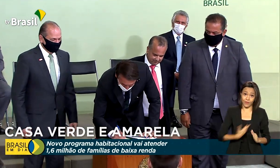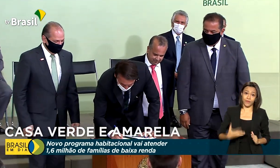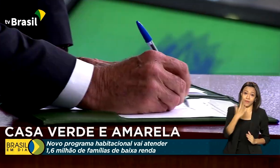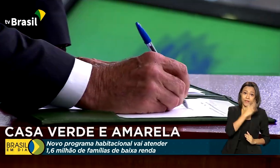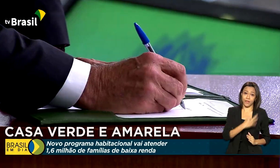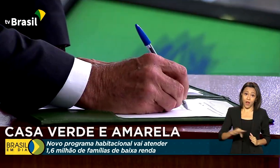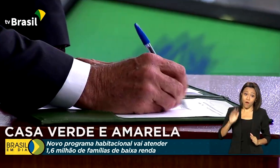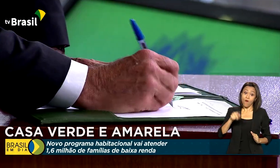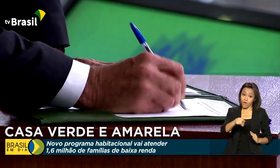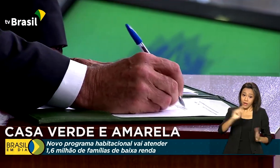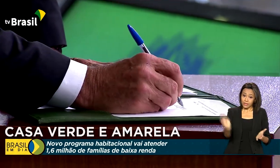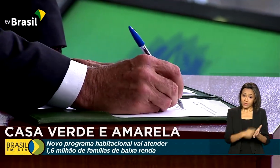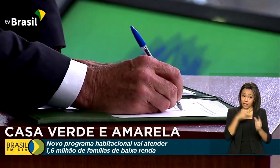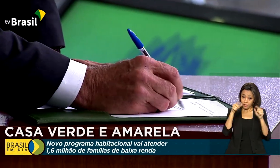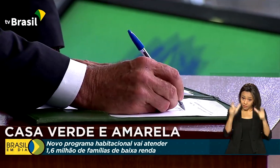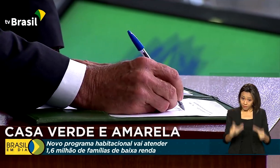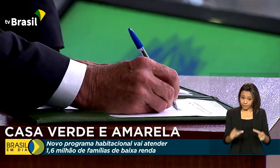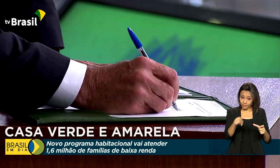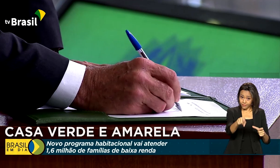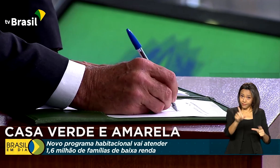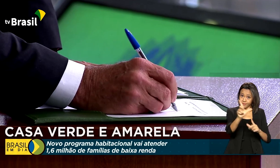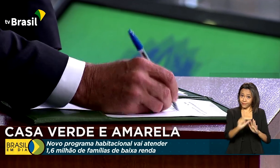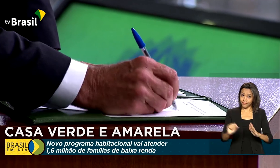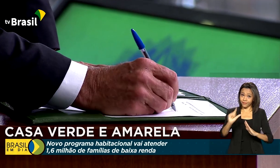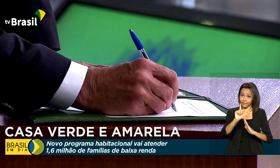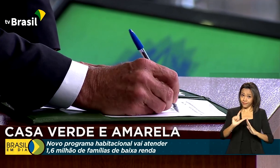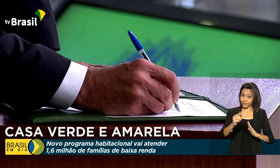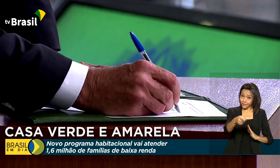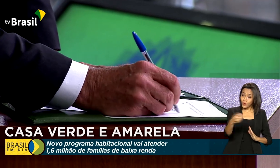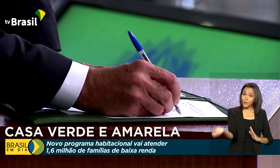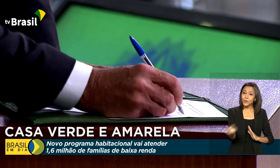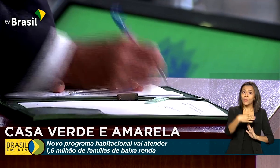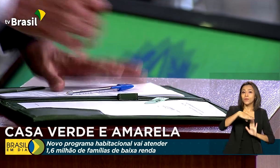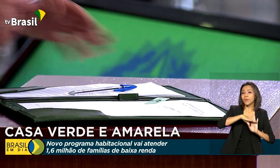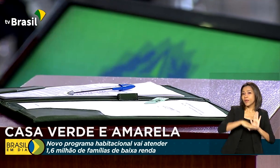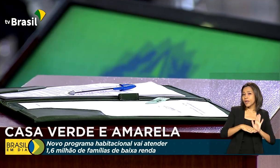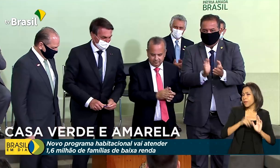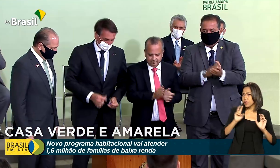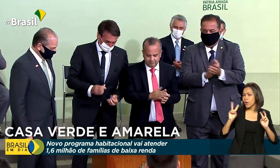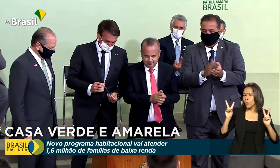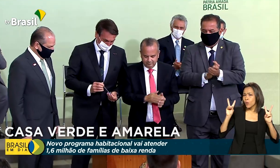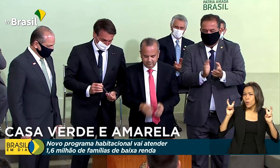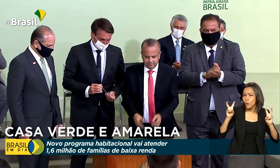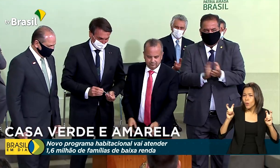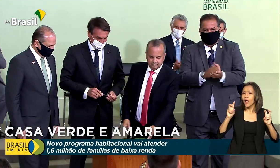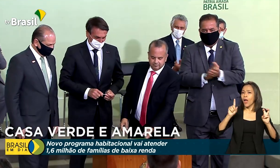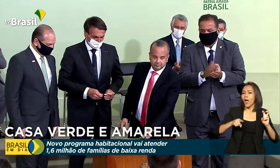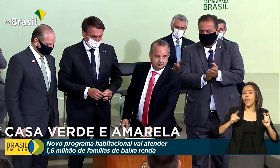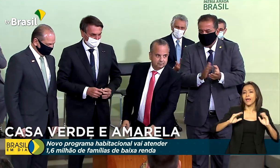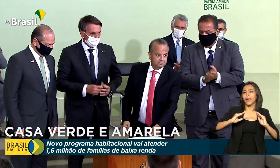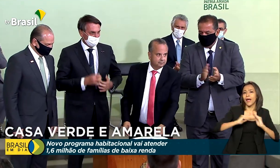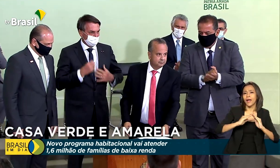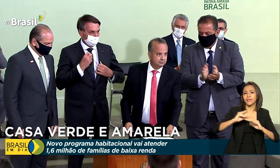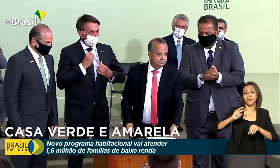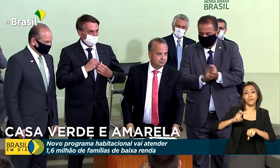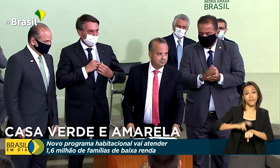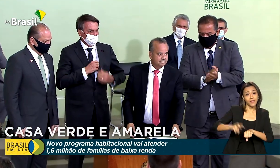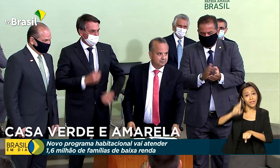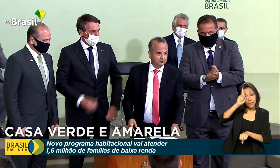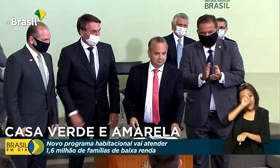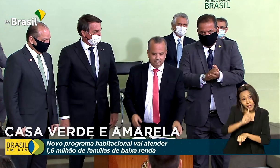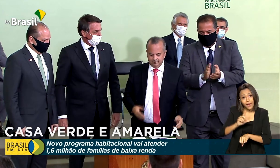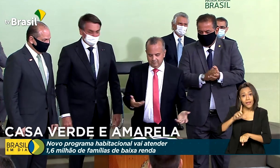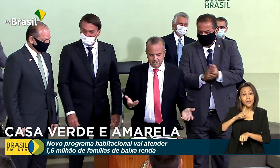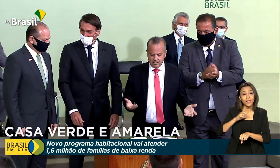neste evento no Palácio do Planalto. O novo programa habitacional se chama agora Casa Verde e Amarela e conta com